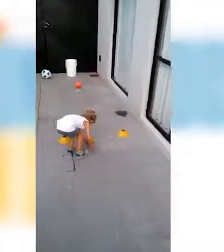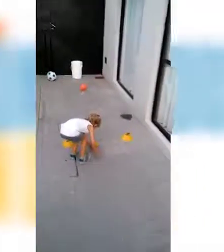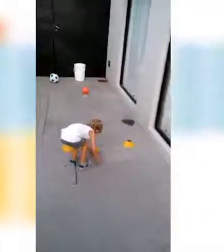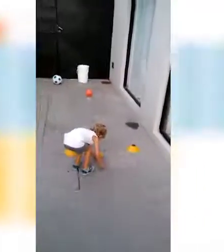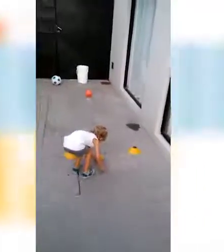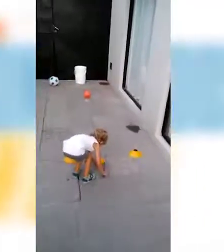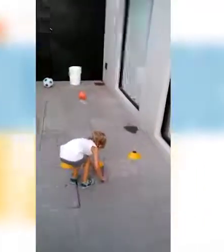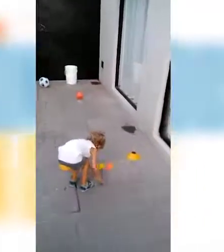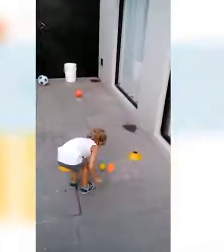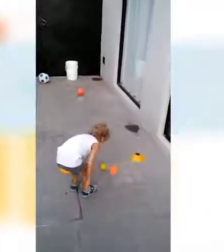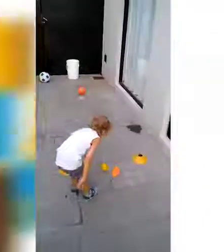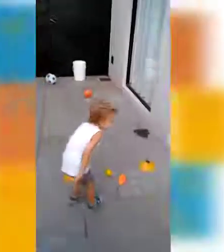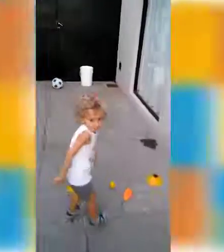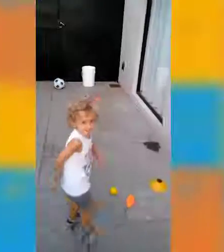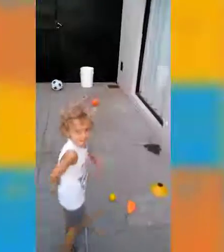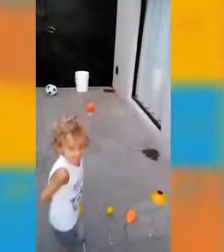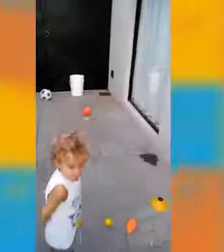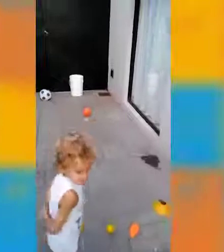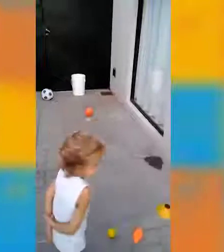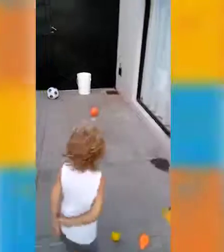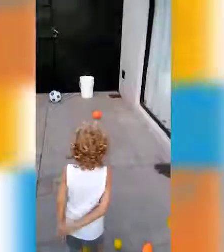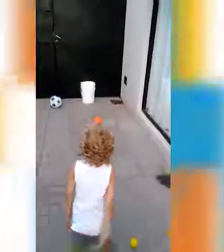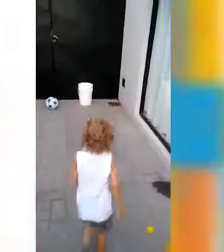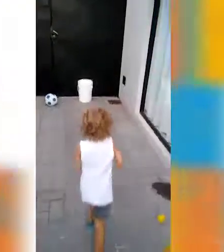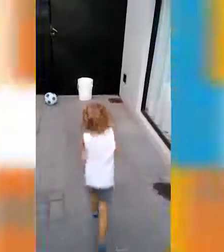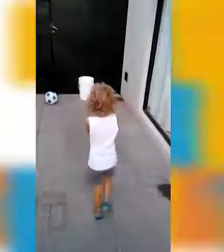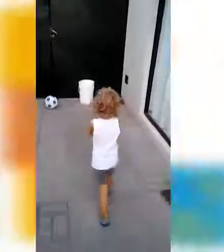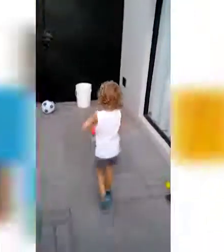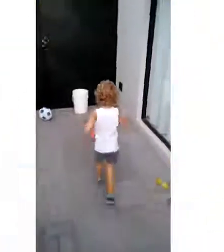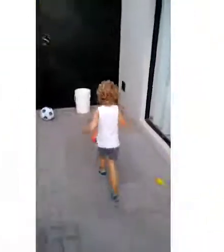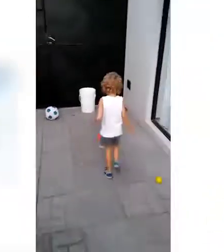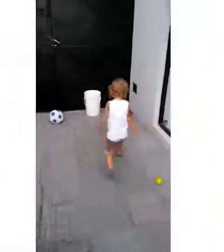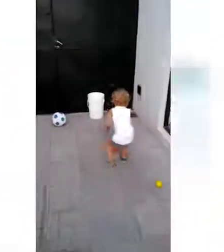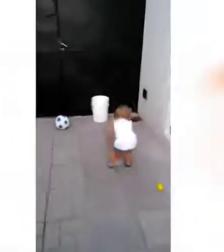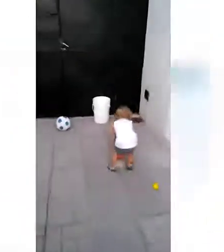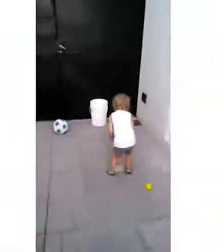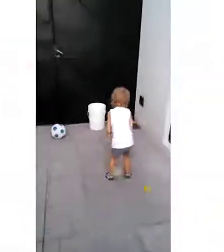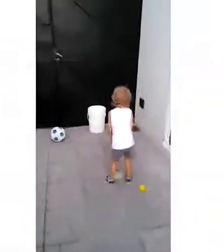Muy bien. Voy y trato de enfocar en el tarro.